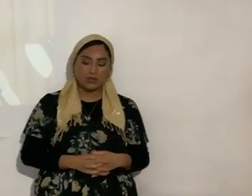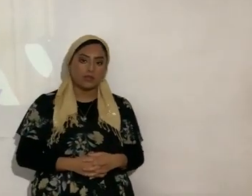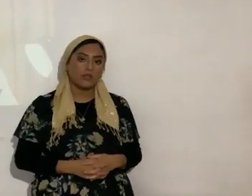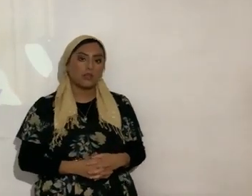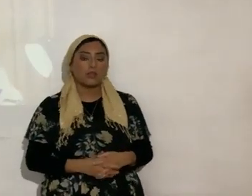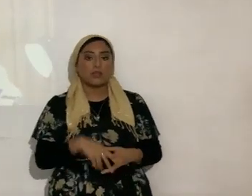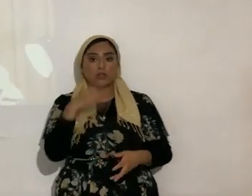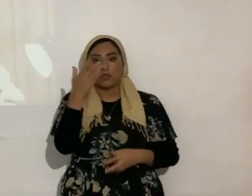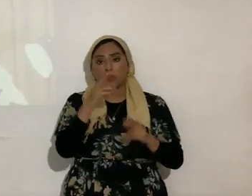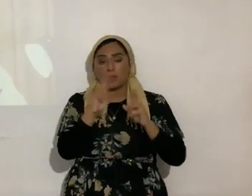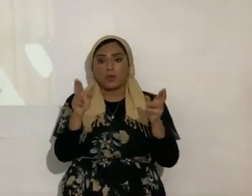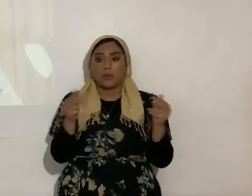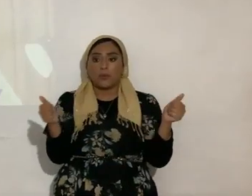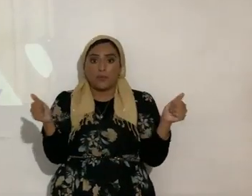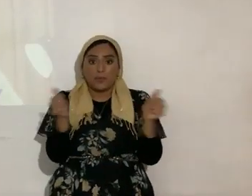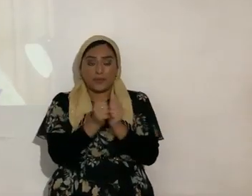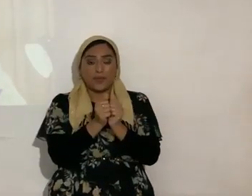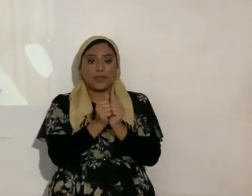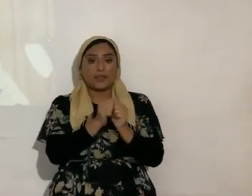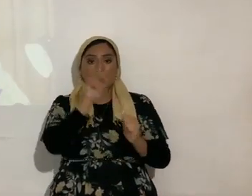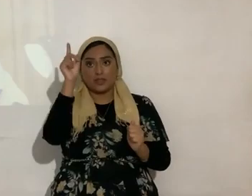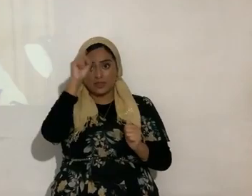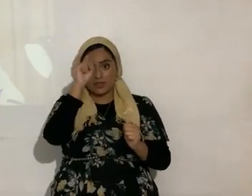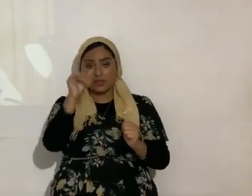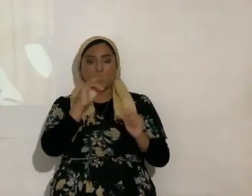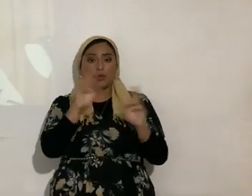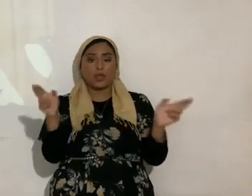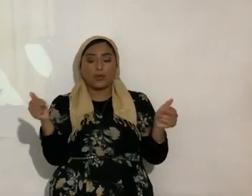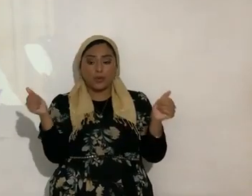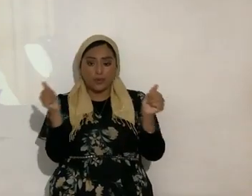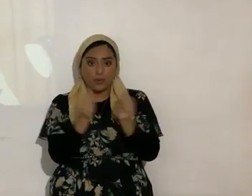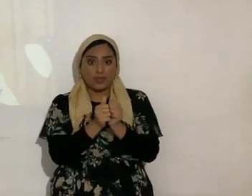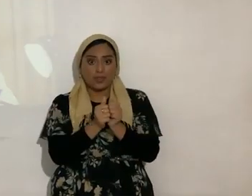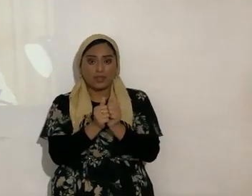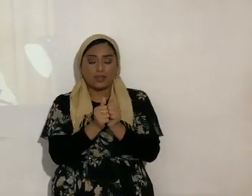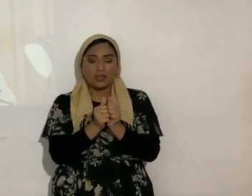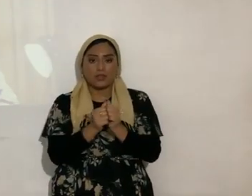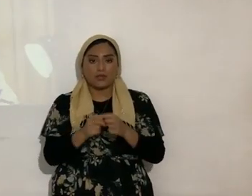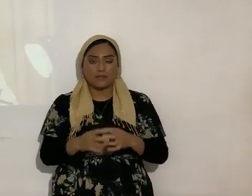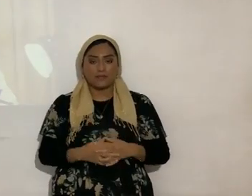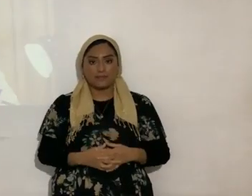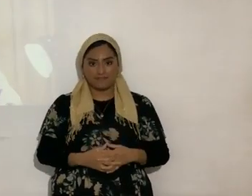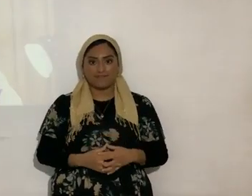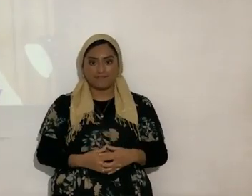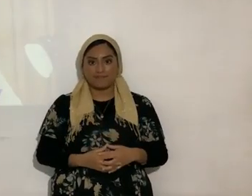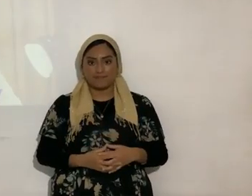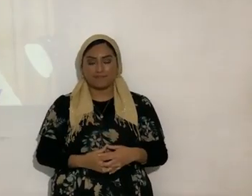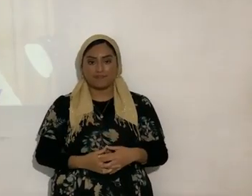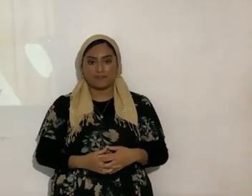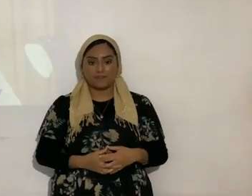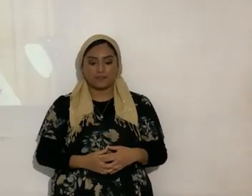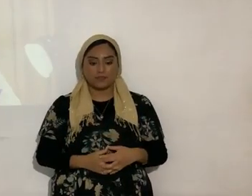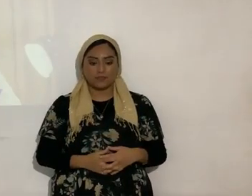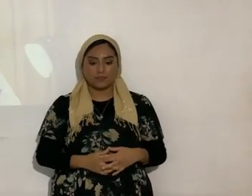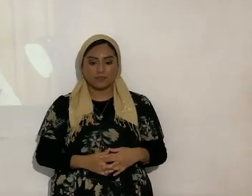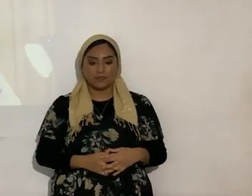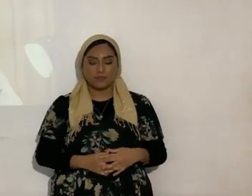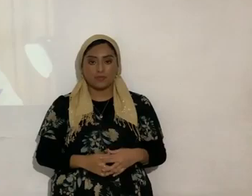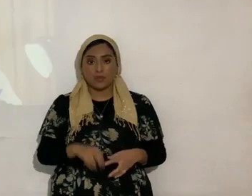eres parte de la eternidad ya eres parte de ¿sí? ¿de acuerdo? o tiene que venir